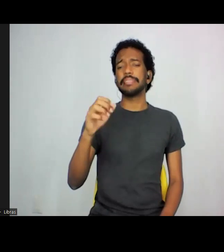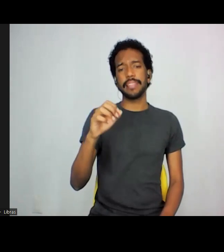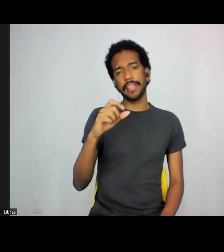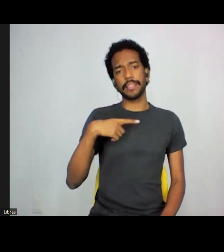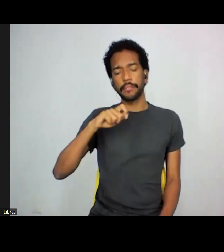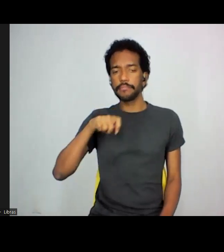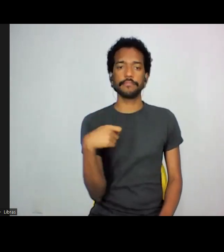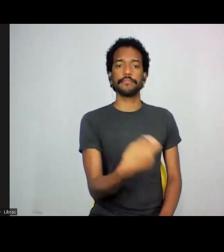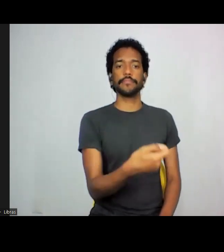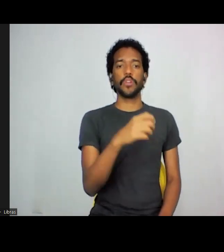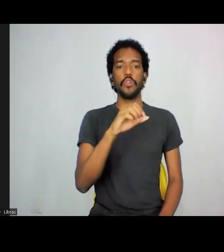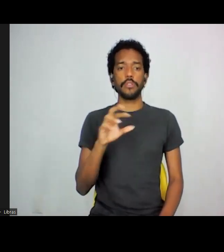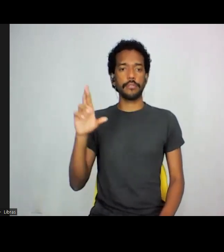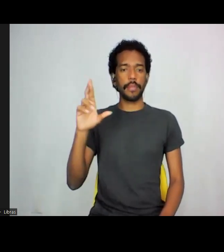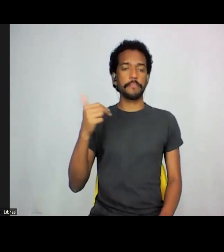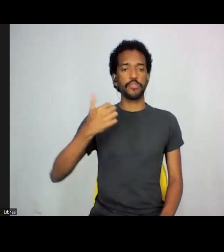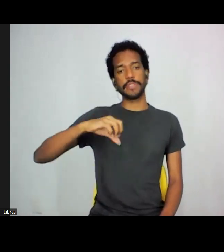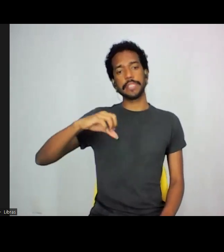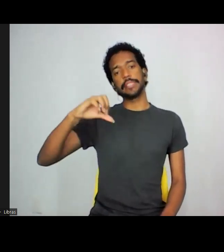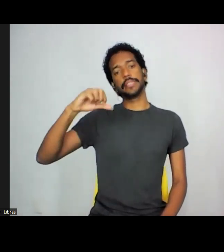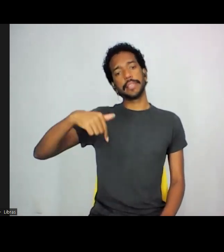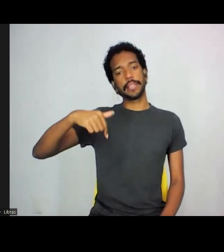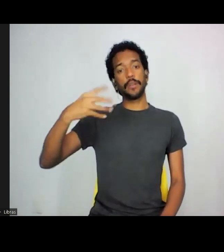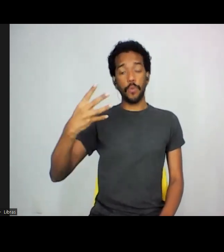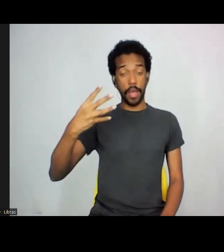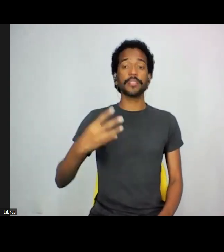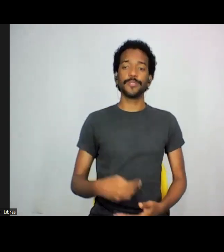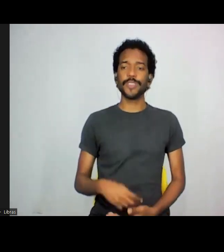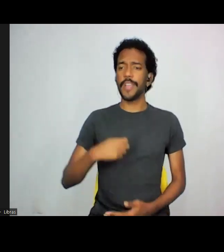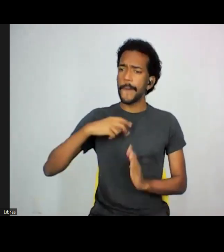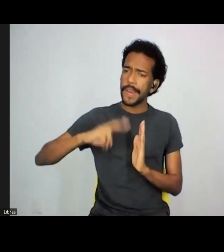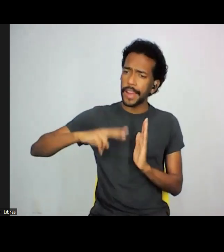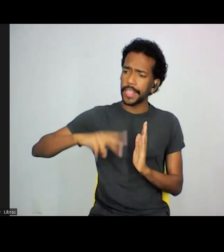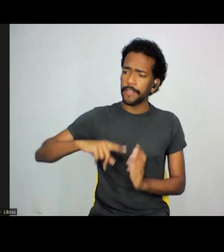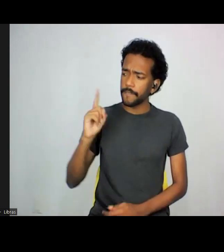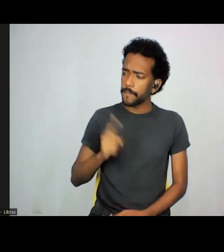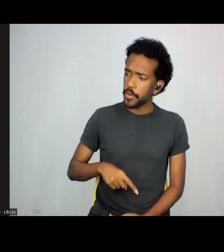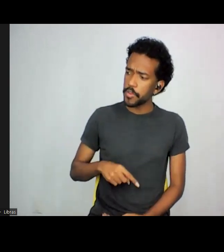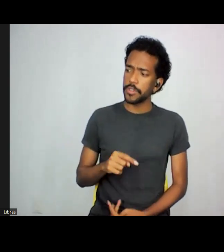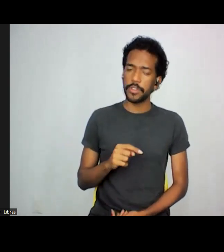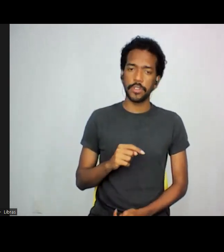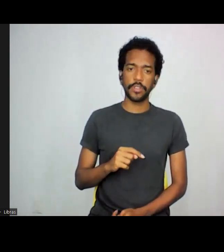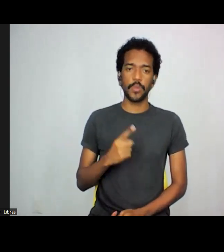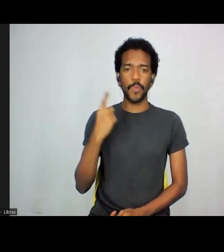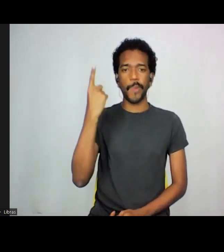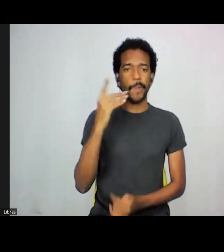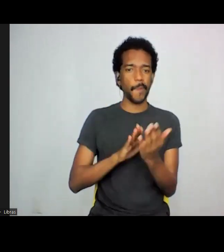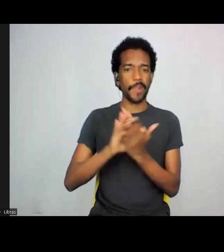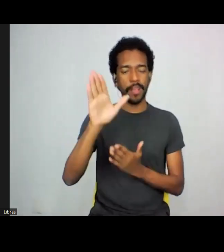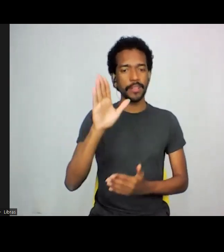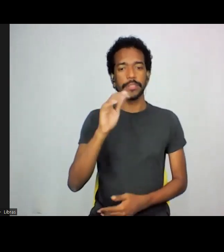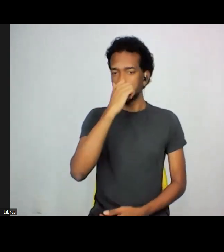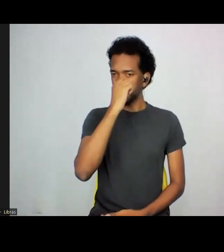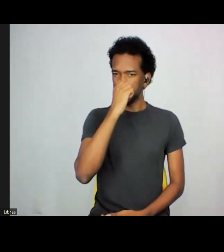orientalização, em 74, eu li alguma, alguma, alguma publicação que foi